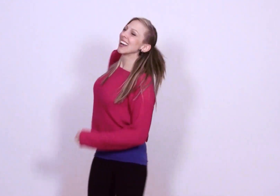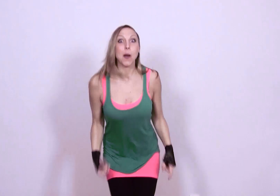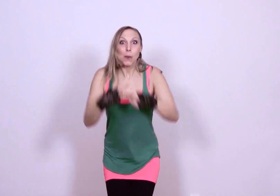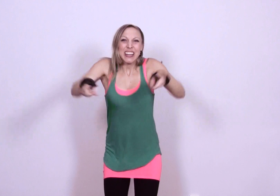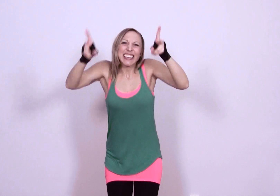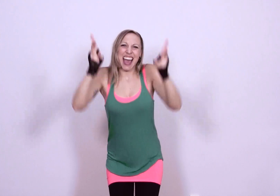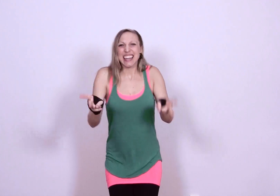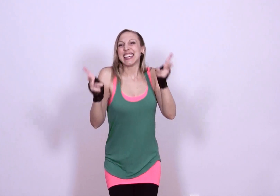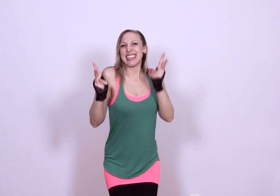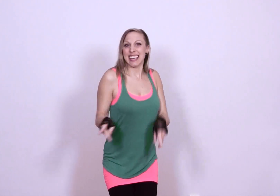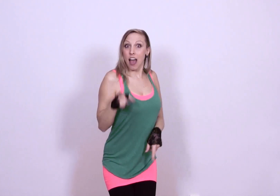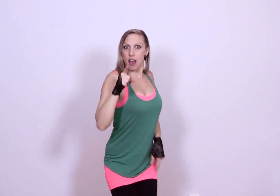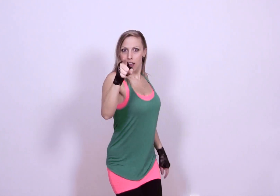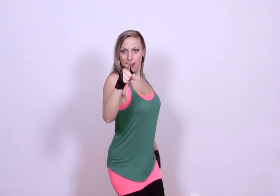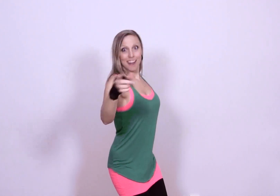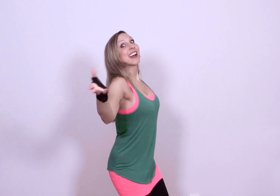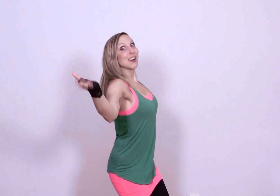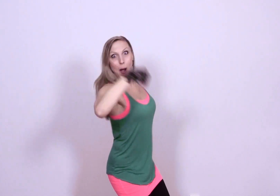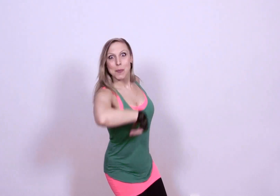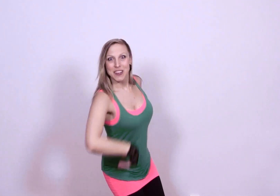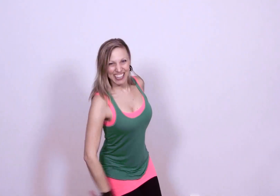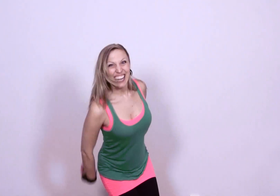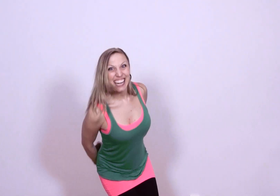Olika lekar, kom som du är